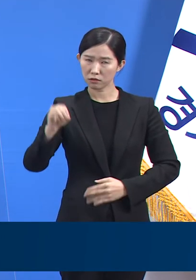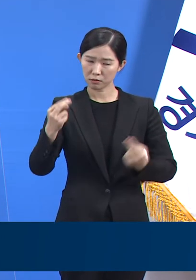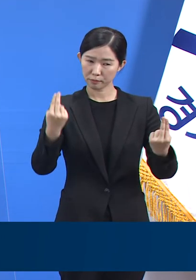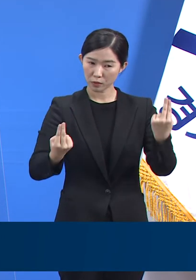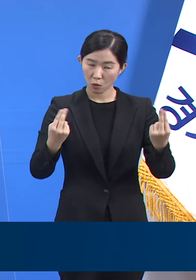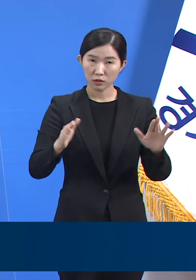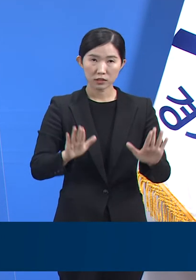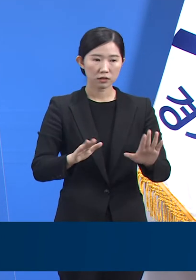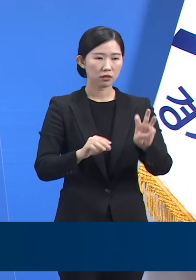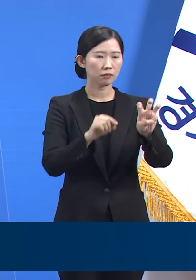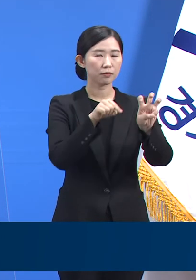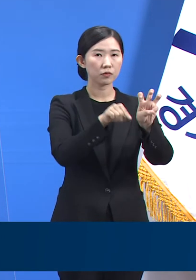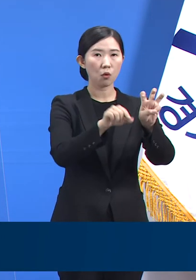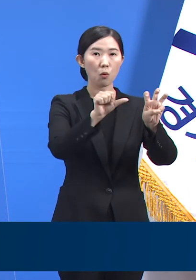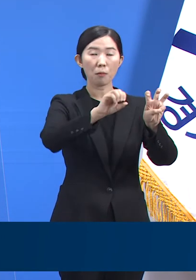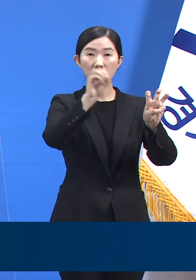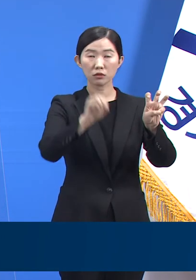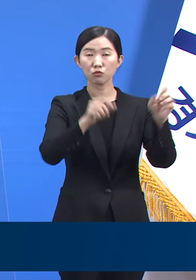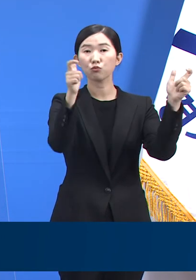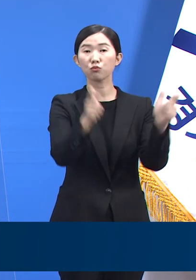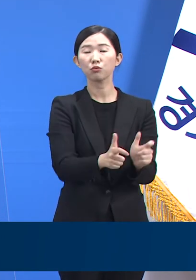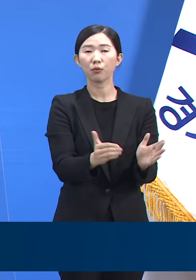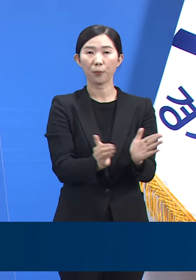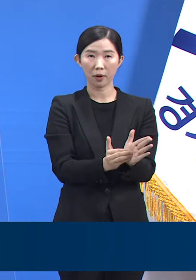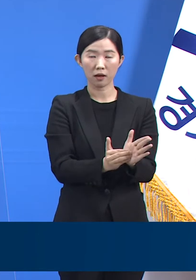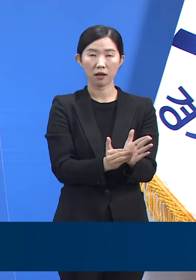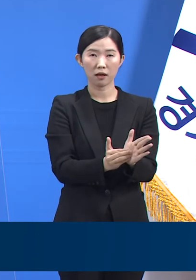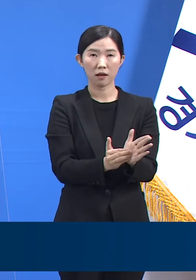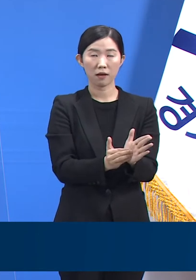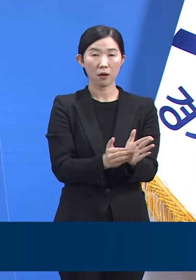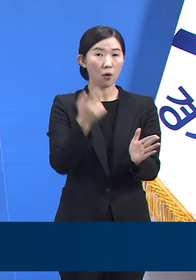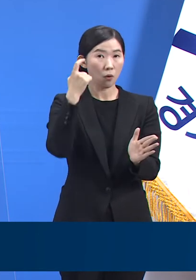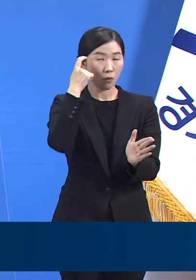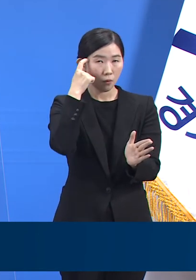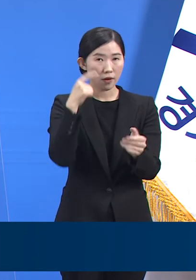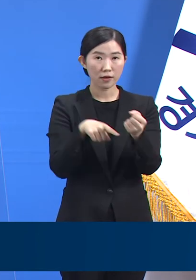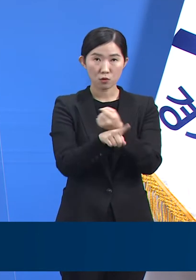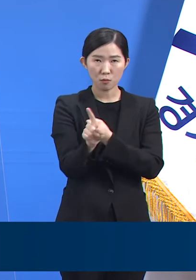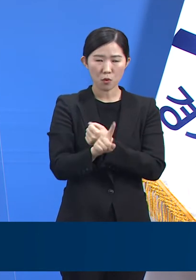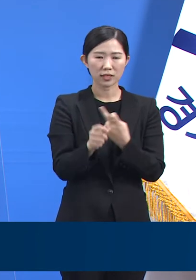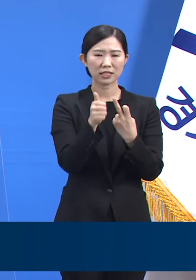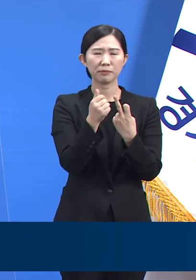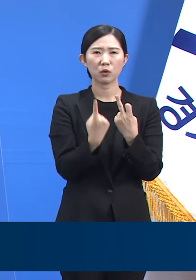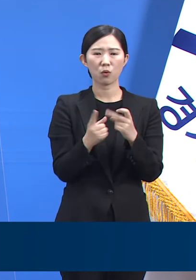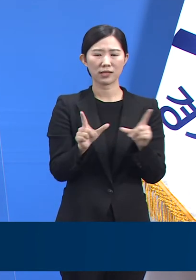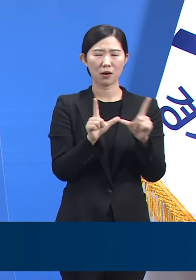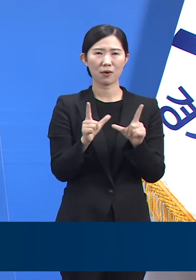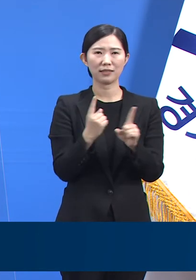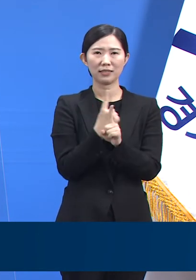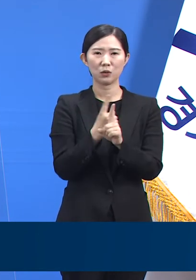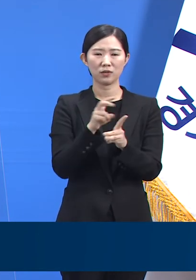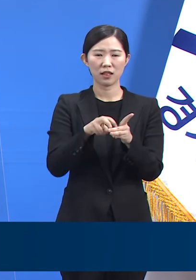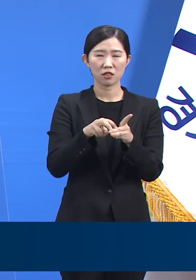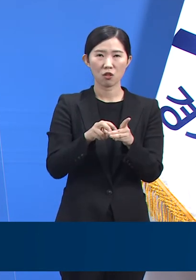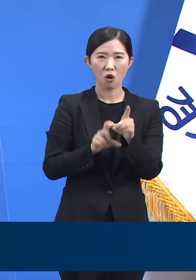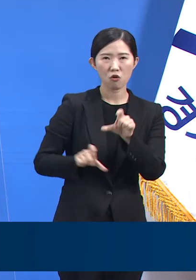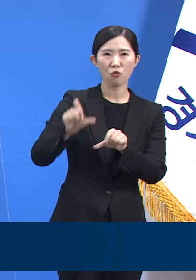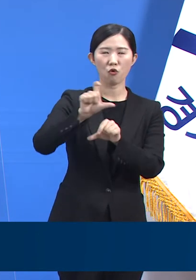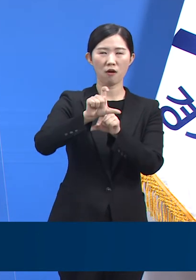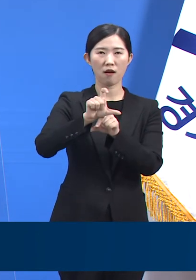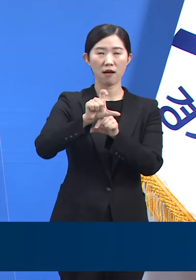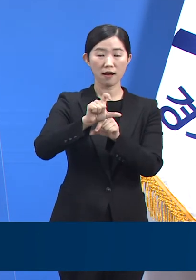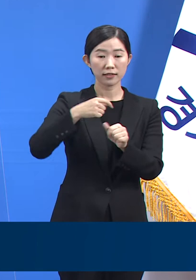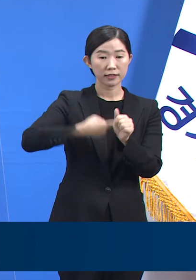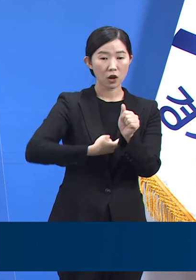30.5%포인트 감소했습니다. 제12호 생활치료센터 추가 개소로 가동률에 큰